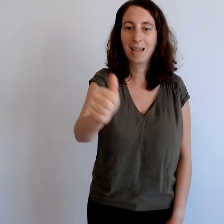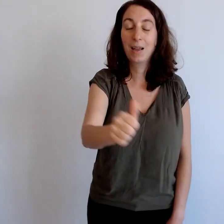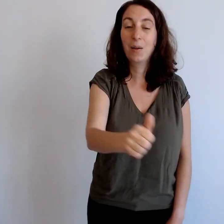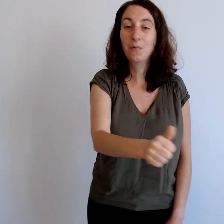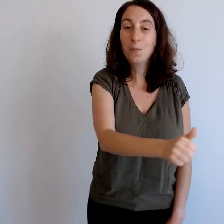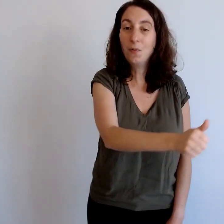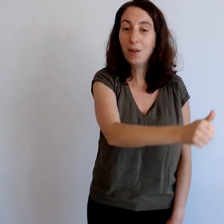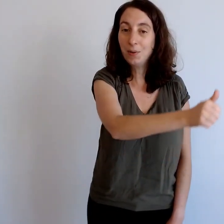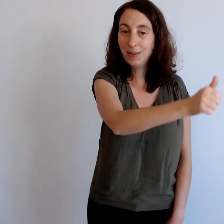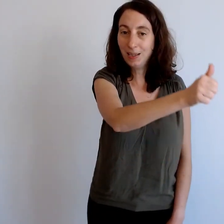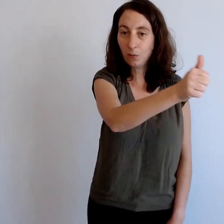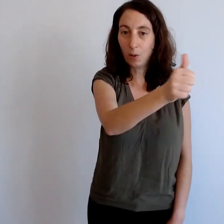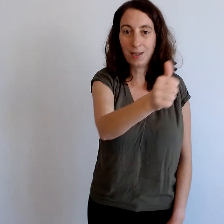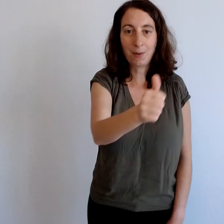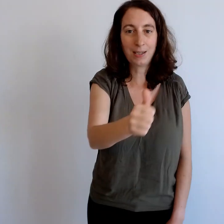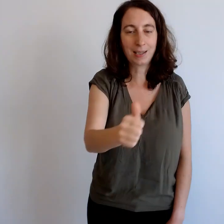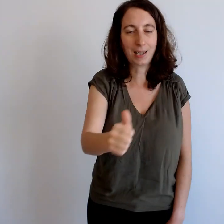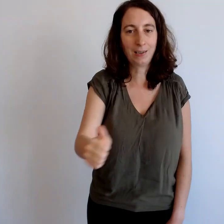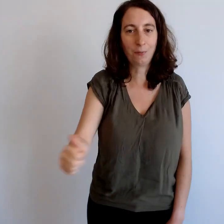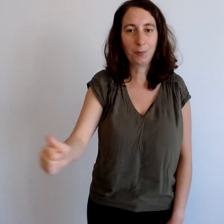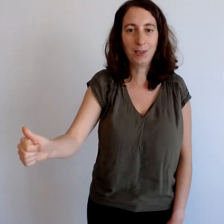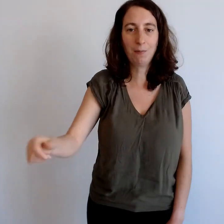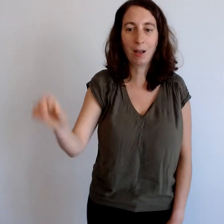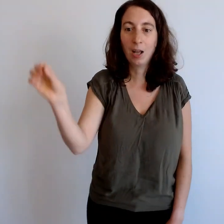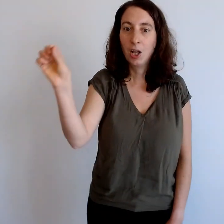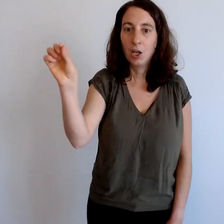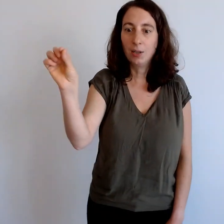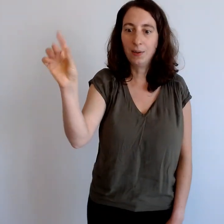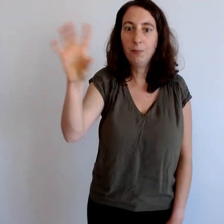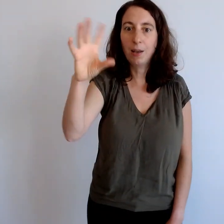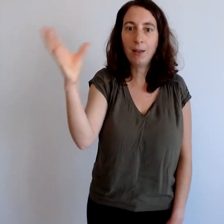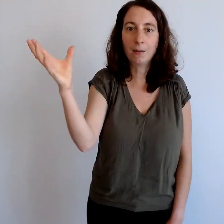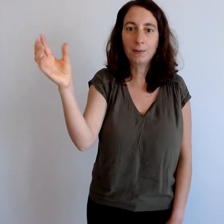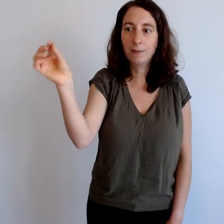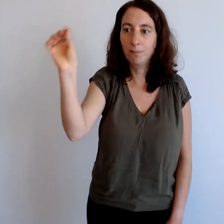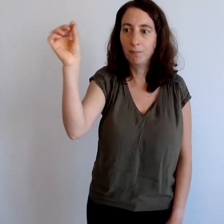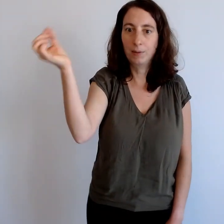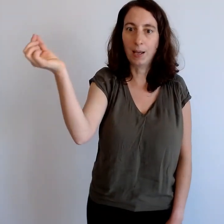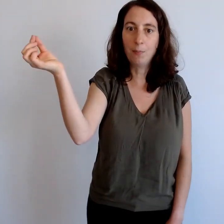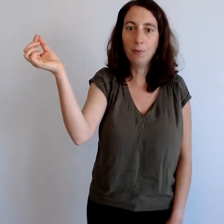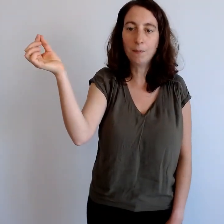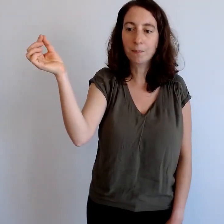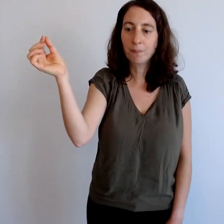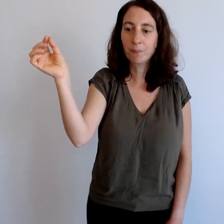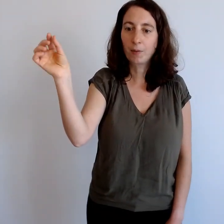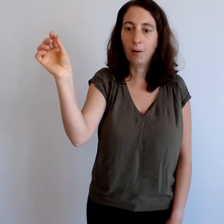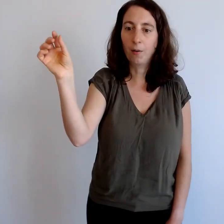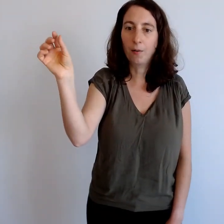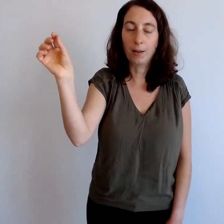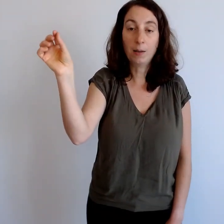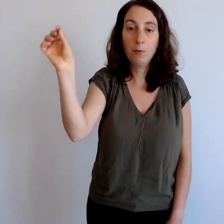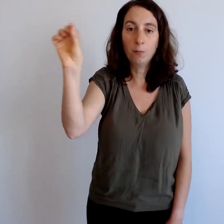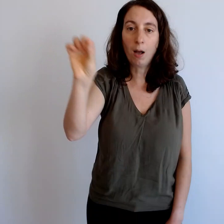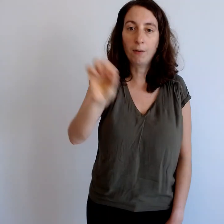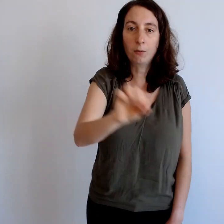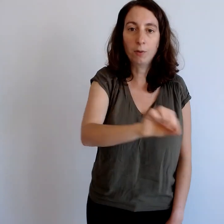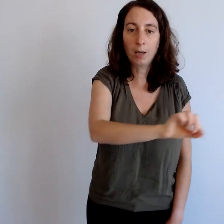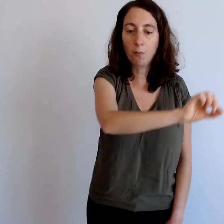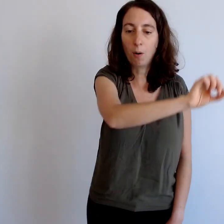Vous pouvez aussi, troisième alternative possible, si vous avez un tableau, un tableau noir avec une crée, pourquoi pas